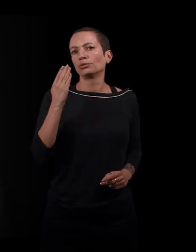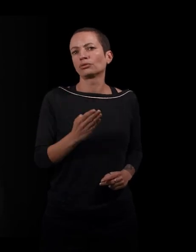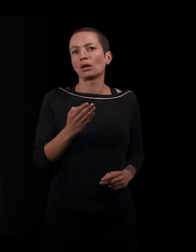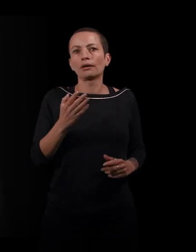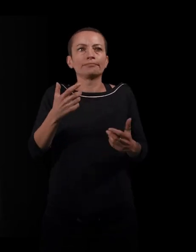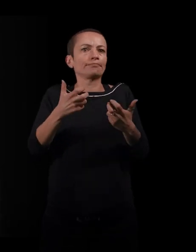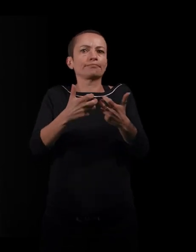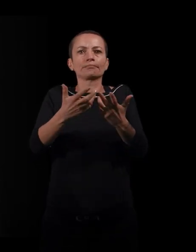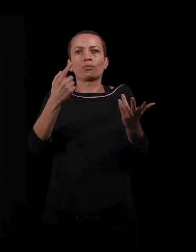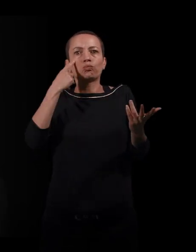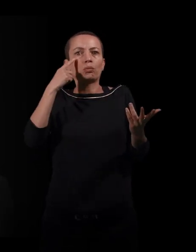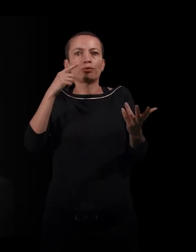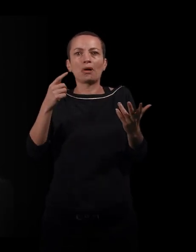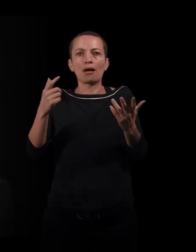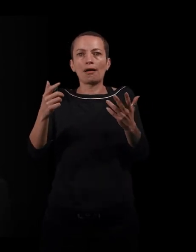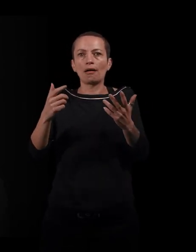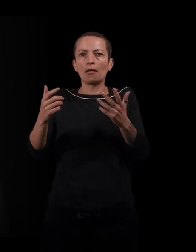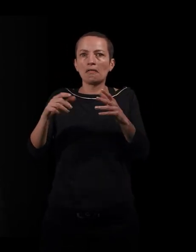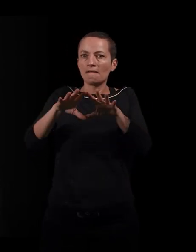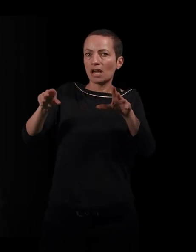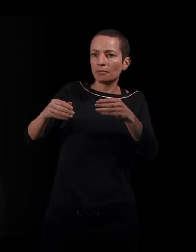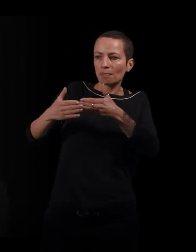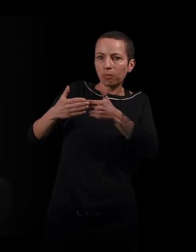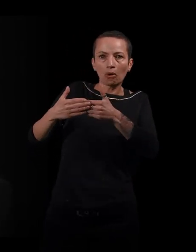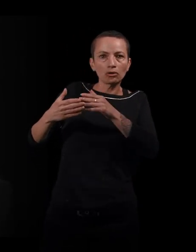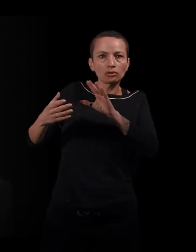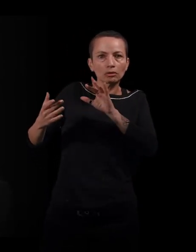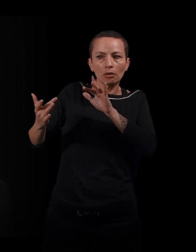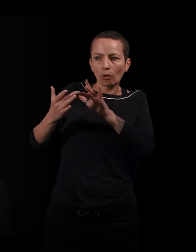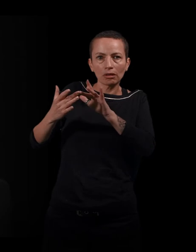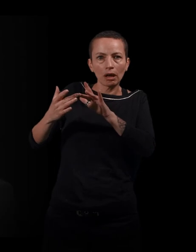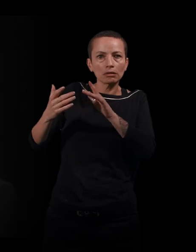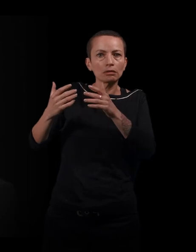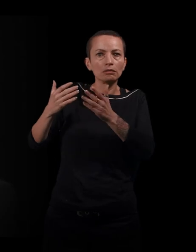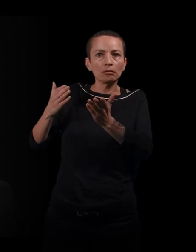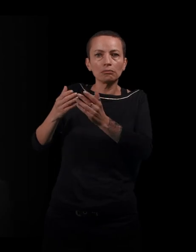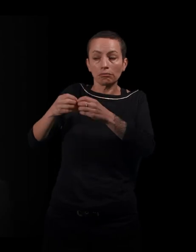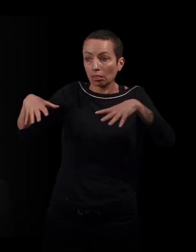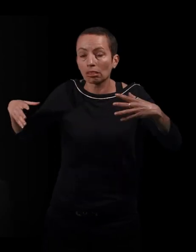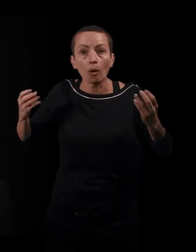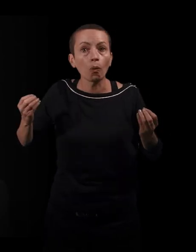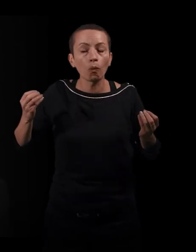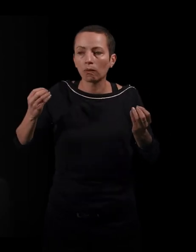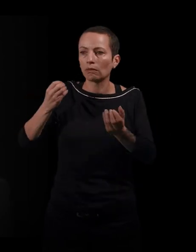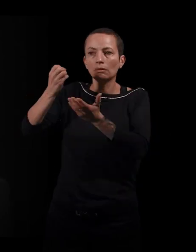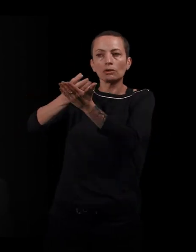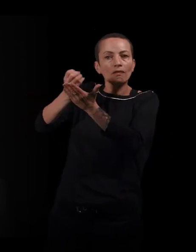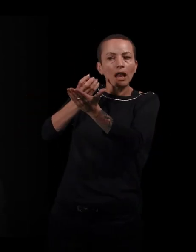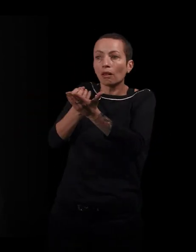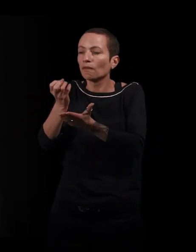rester en lien avec ceux qu'on a perdus en route, avoir des nouvelles, donner des nouvelles. Il y eu des histoires de familles dispersées,